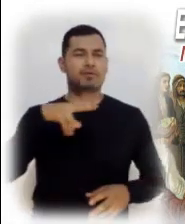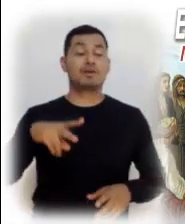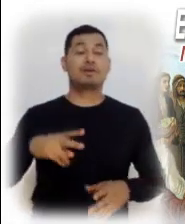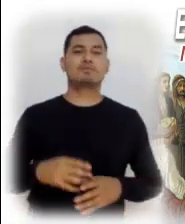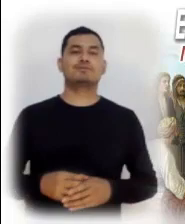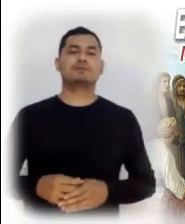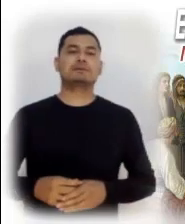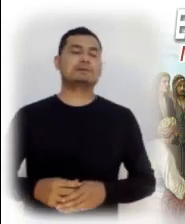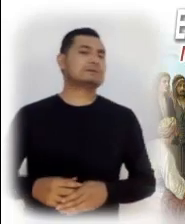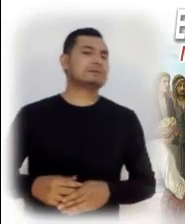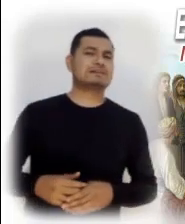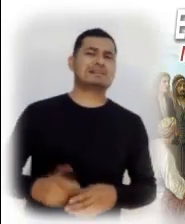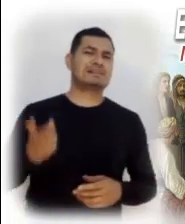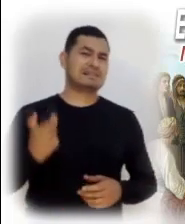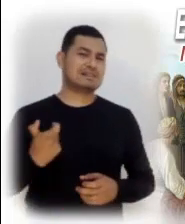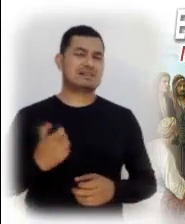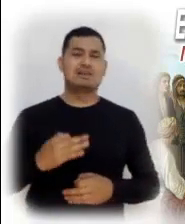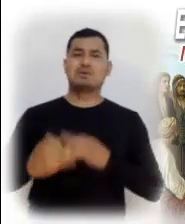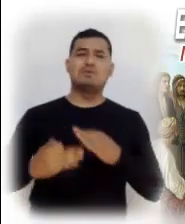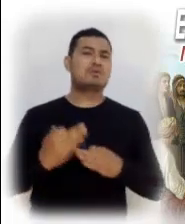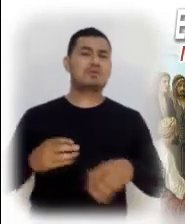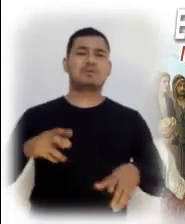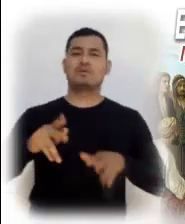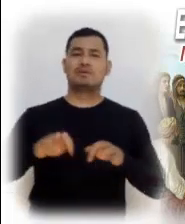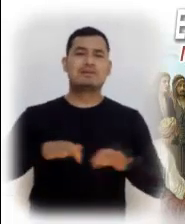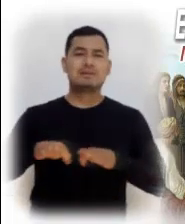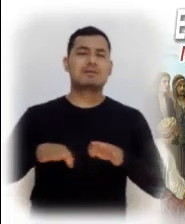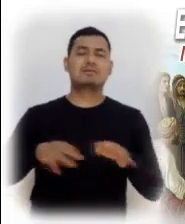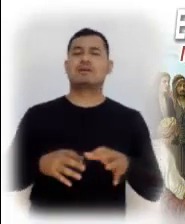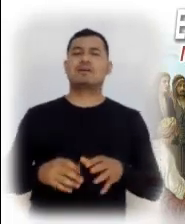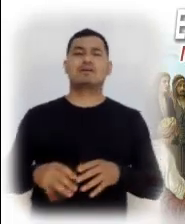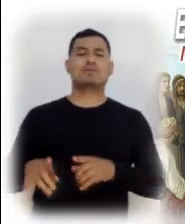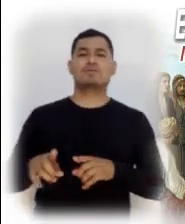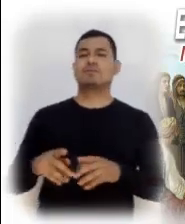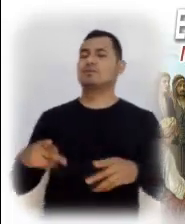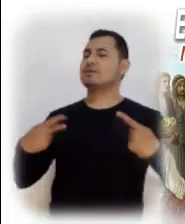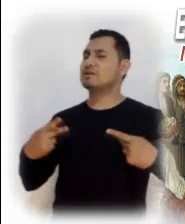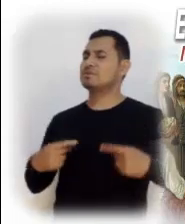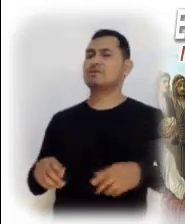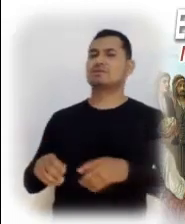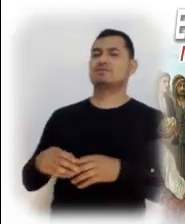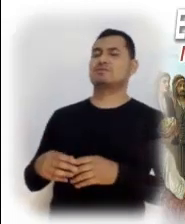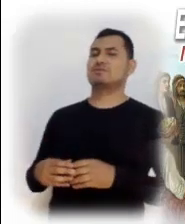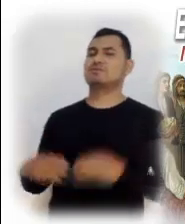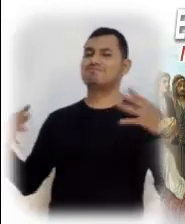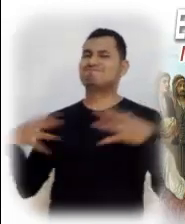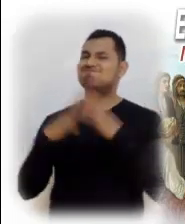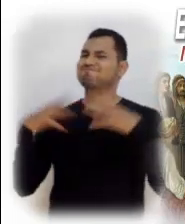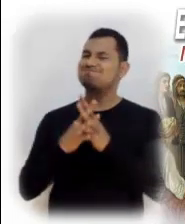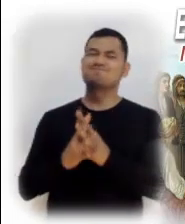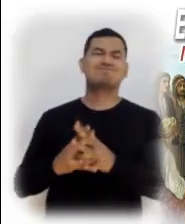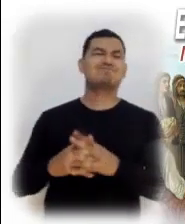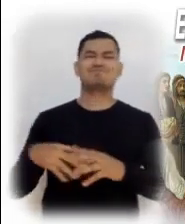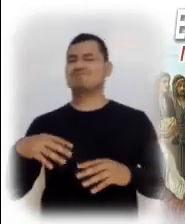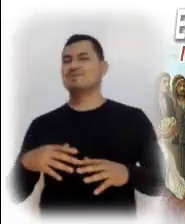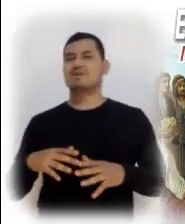ahora en la pandemia y ante los graves problemas de la vida? Cuando la vida tiene problemas, cuando las cosas no